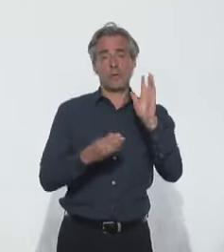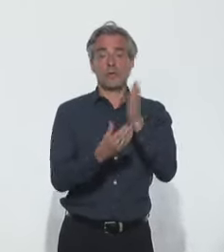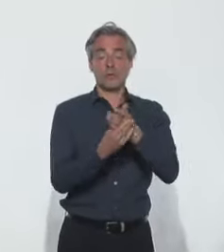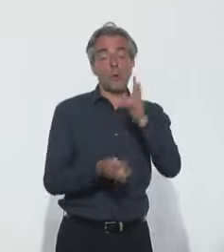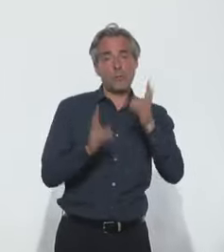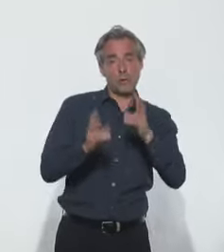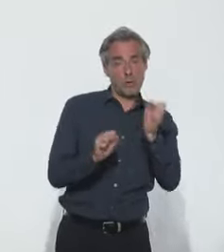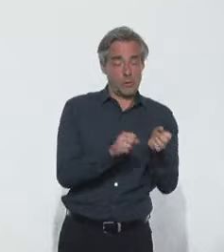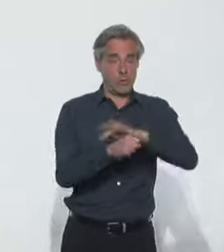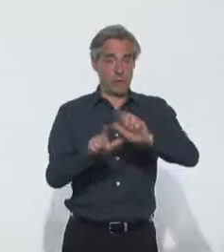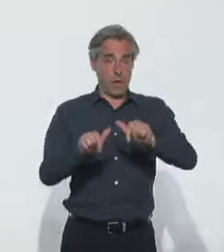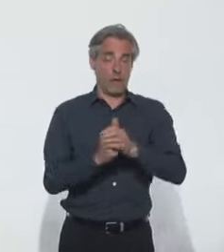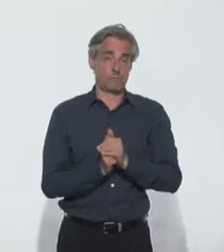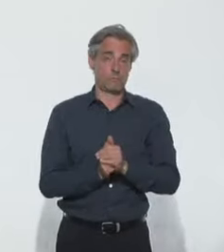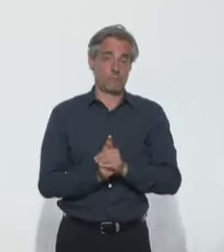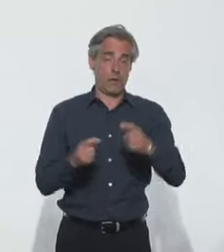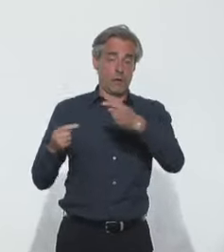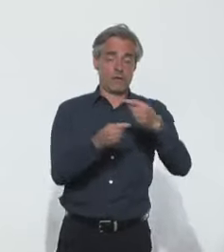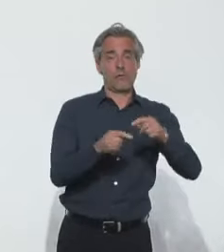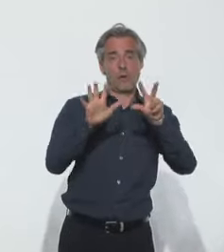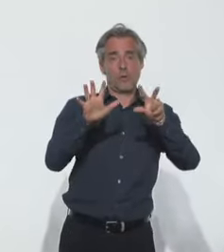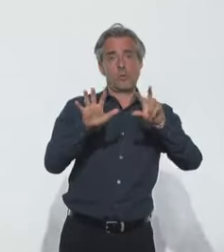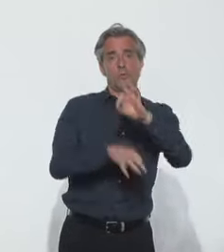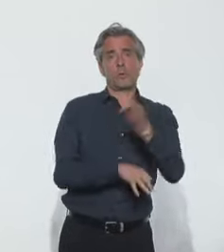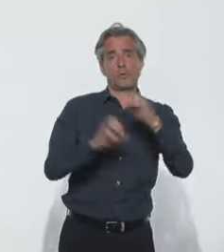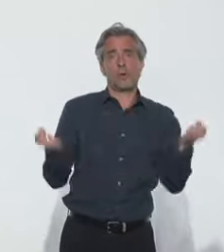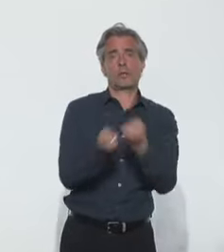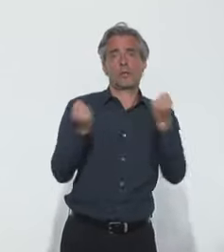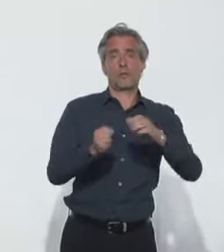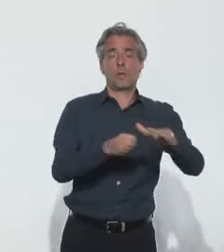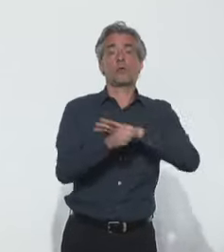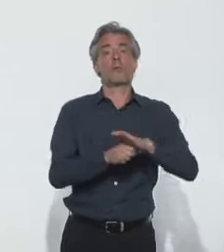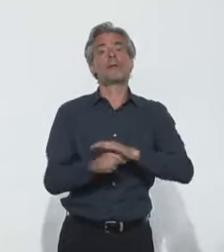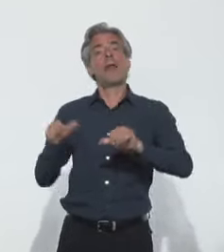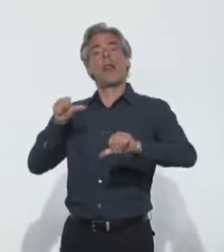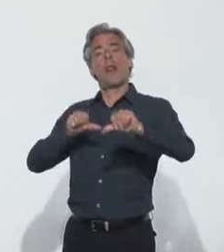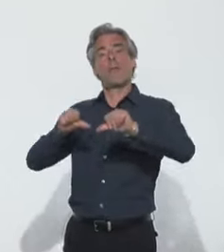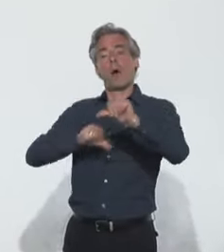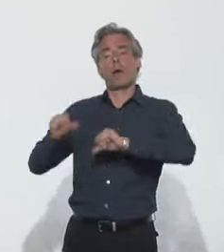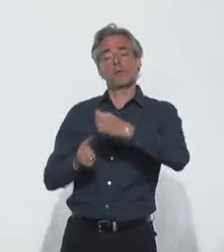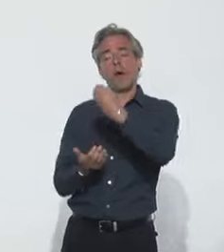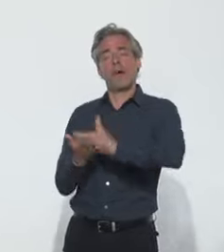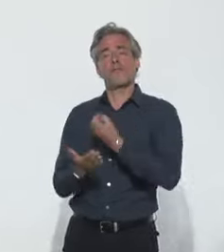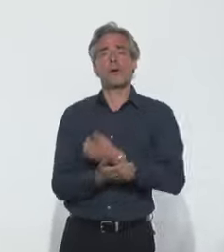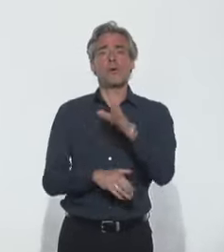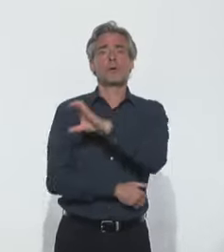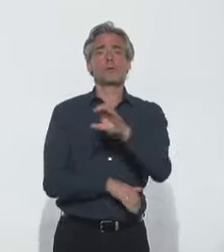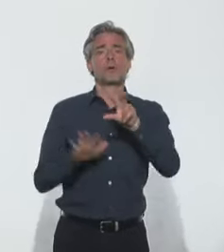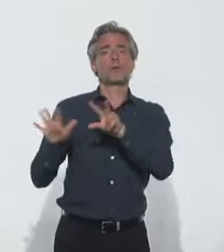de Covid. Cela représente 8% de l'activité totale. Enfin, les laboratoires signalent 138